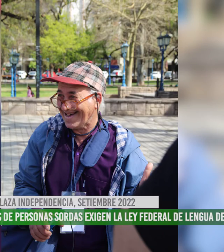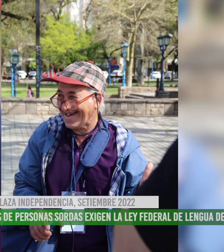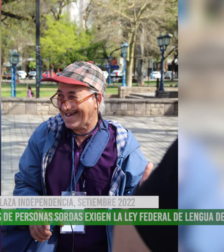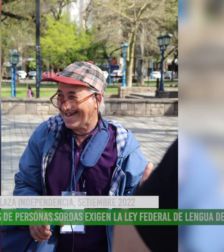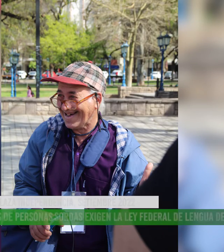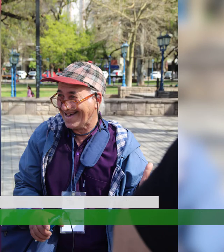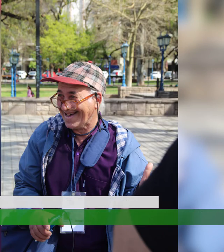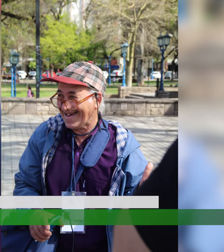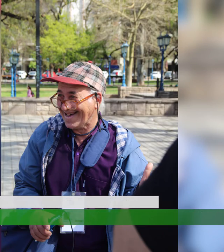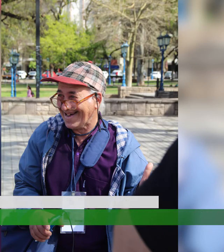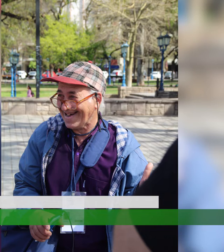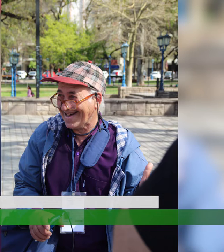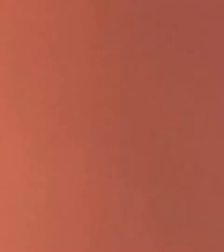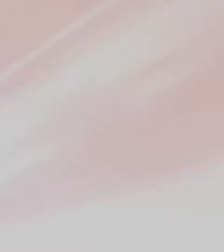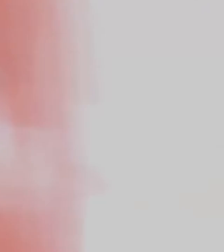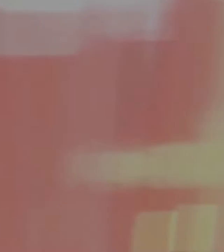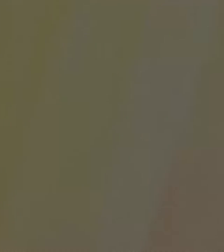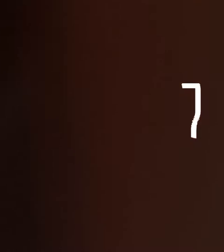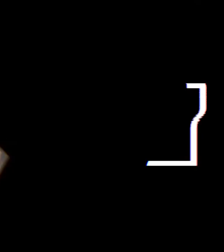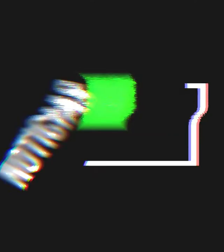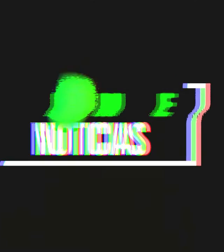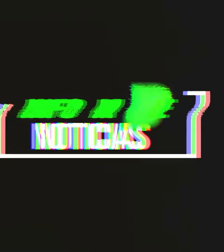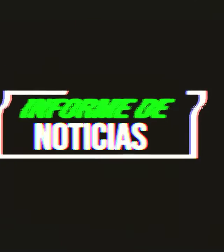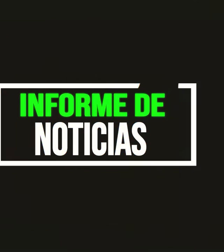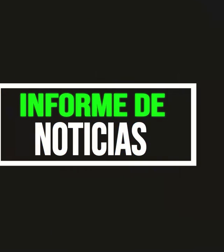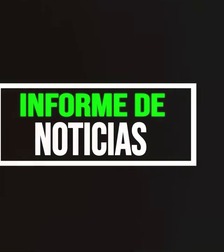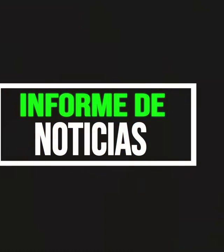la televisión comunitaria. ¡Gracias! ¡Gracias!